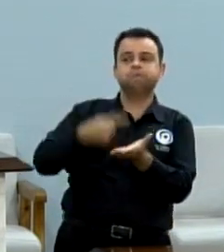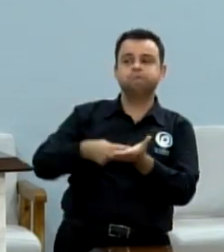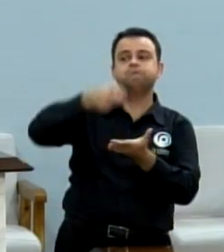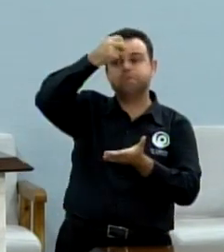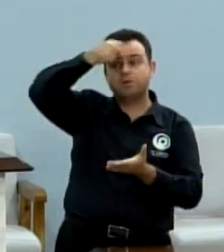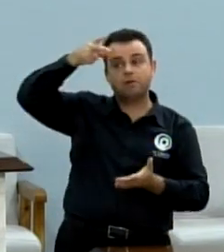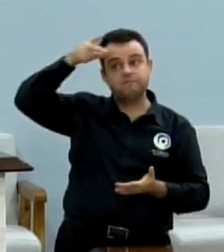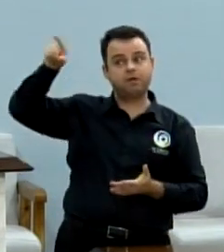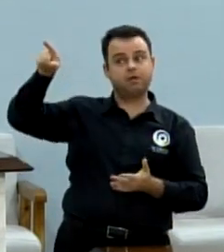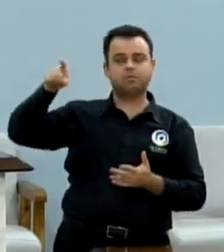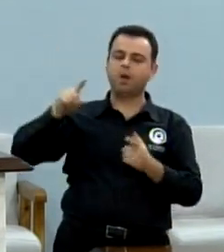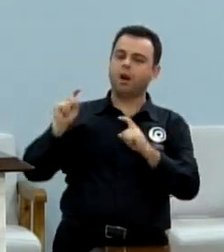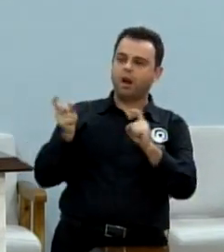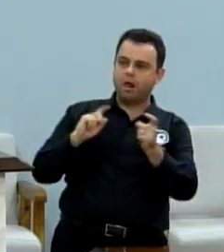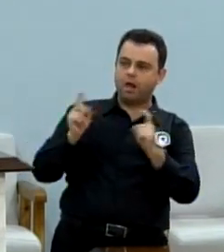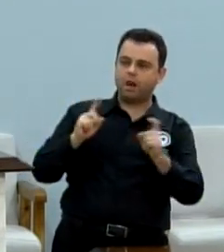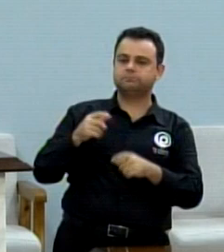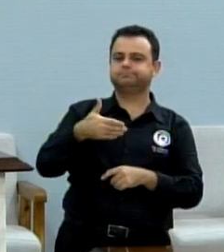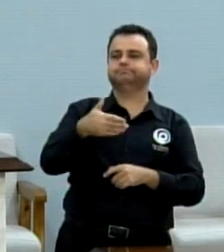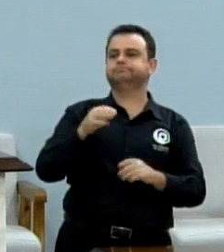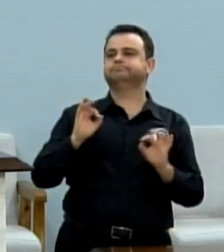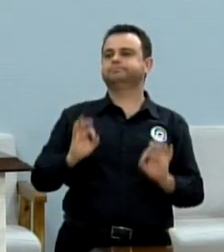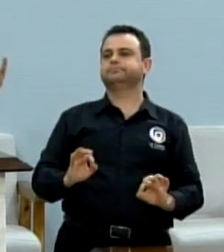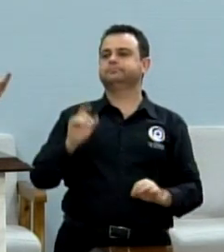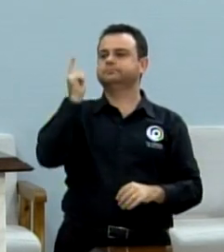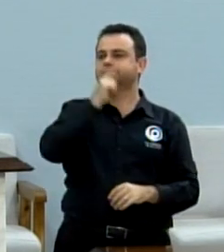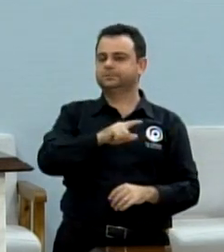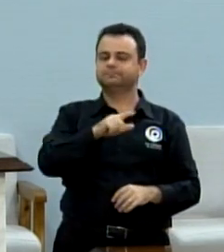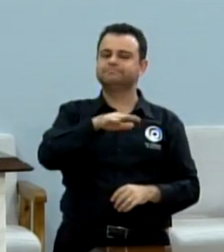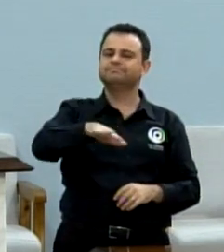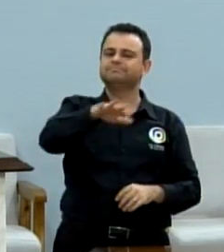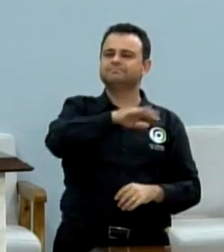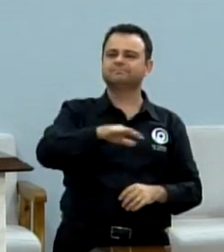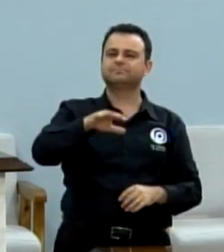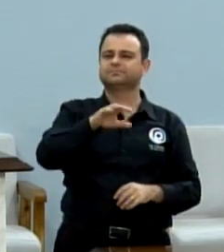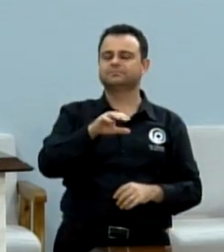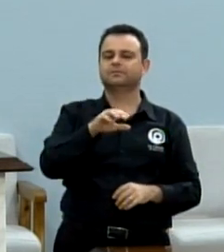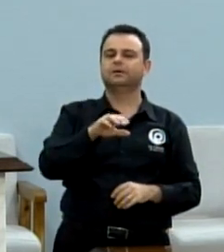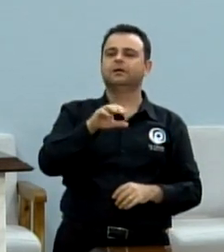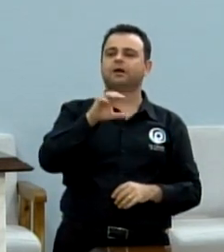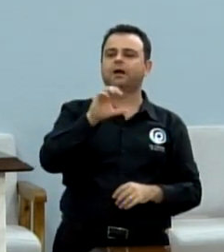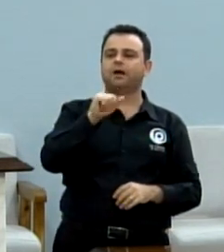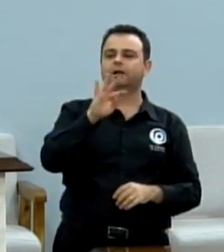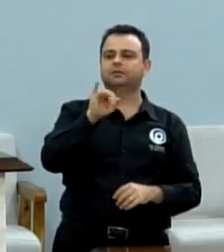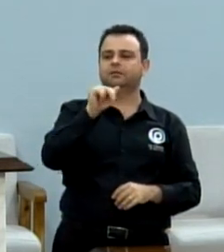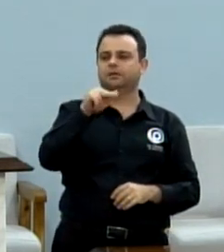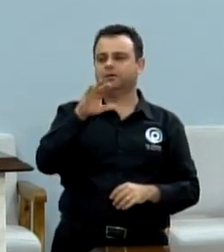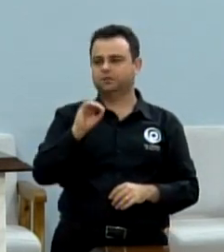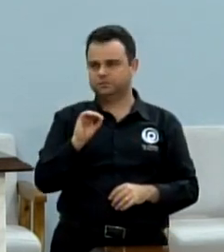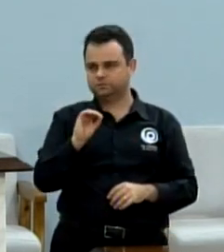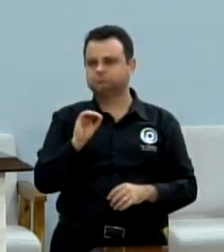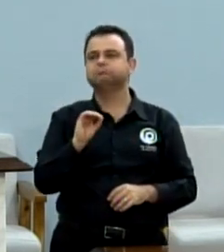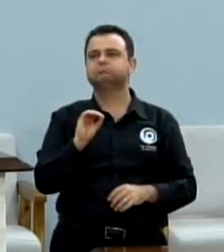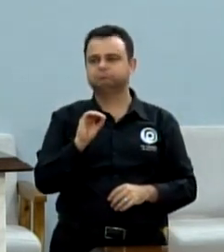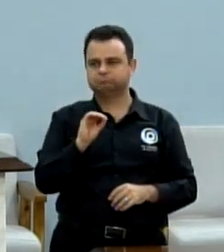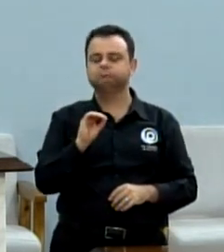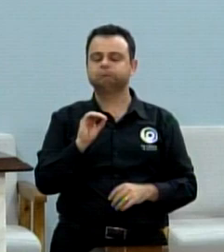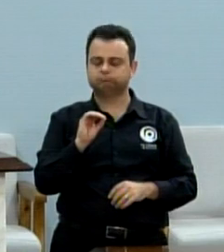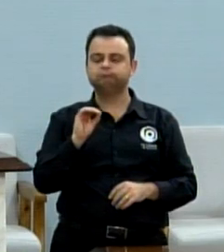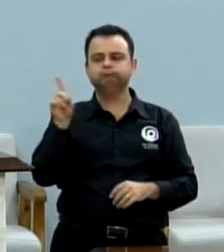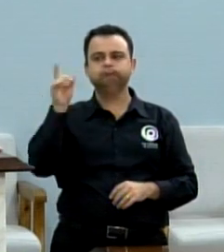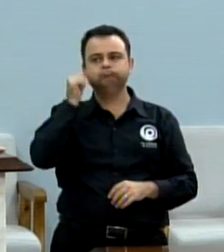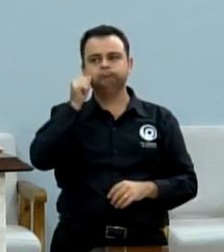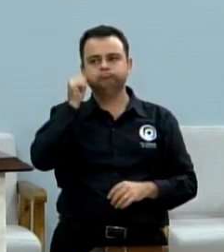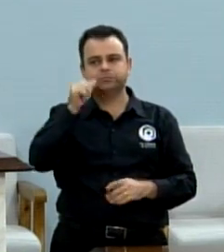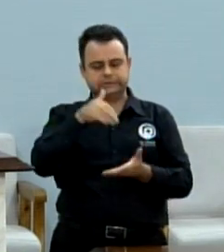que isso se concretize. Os moradores do Residencial Caetano e Cercanias merecem. A secretária está disposta a ajudar.